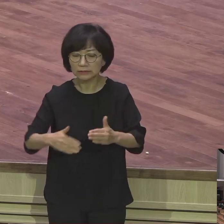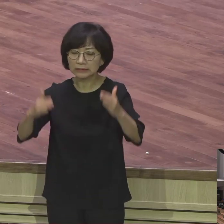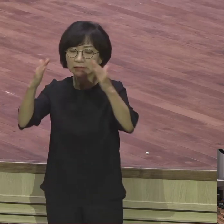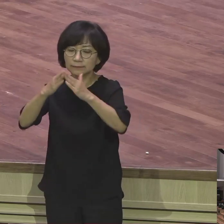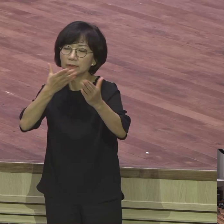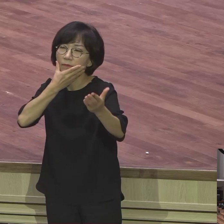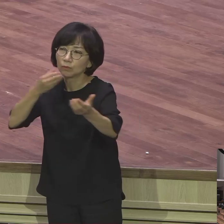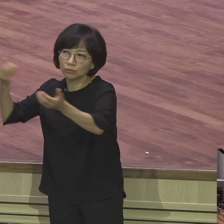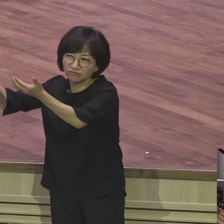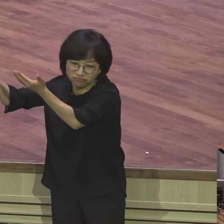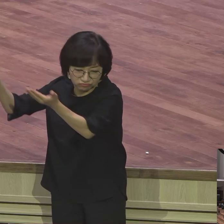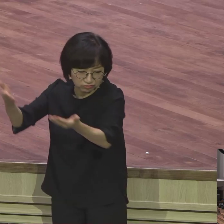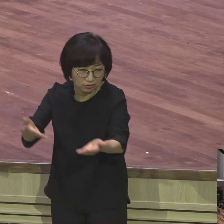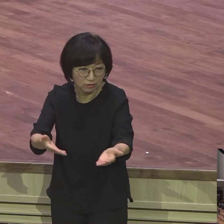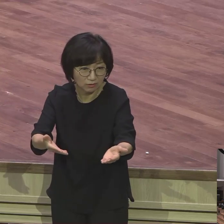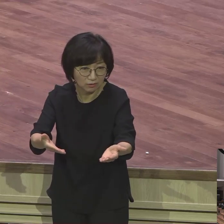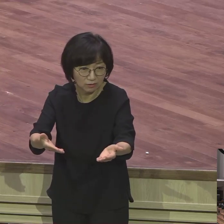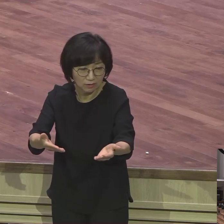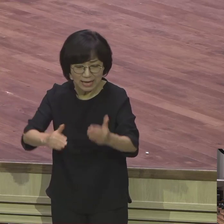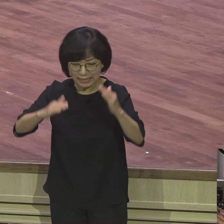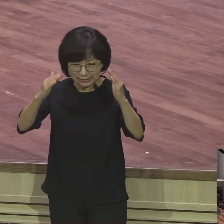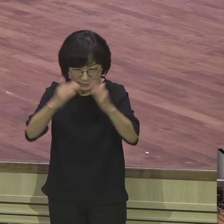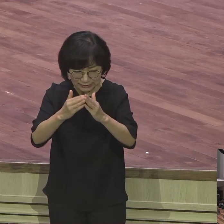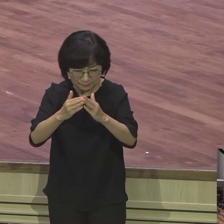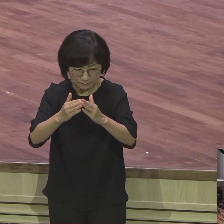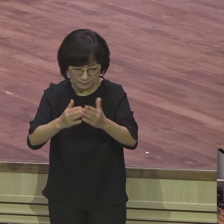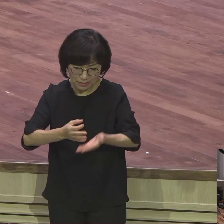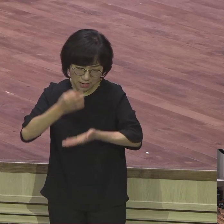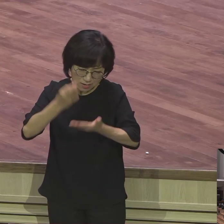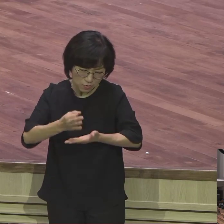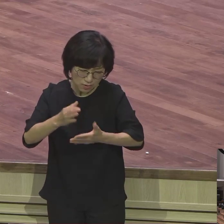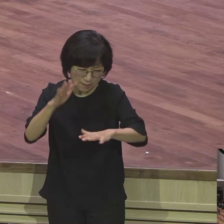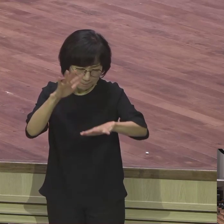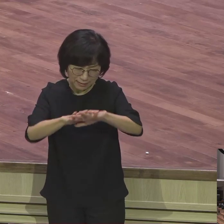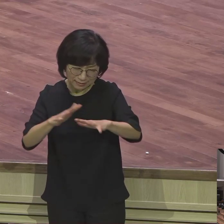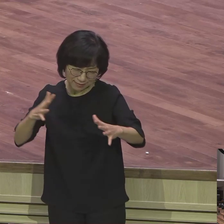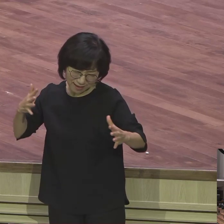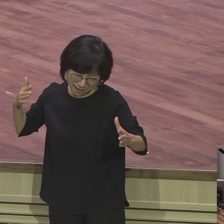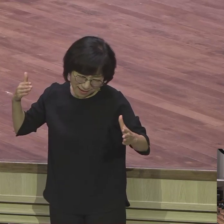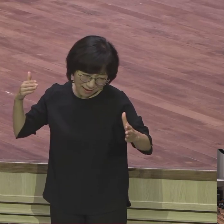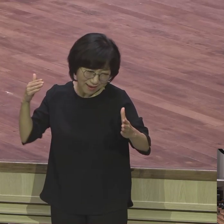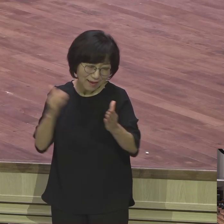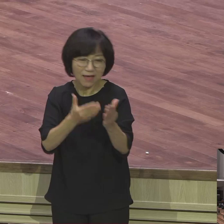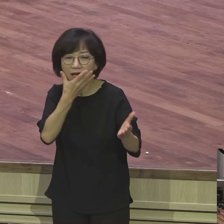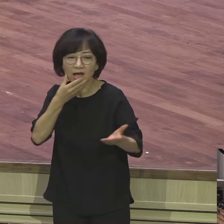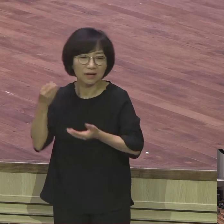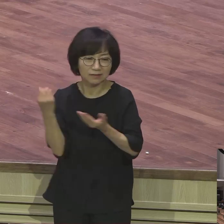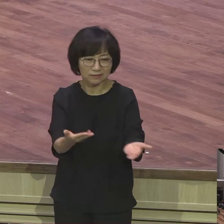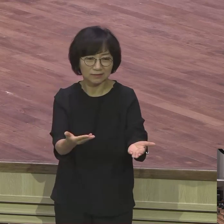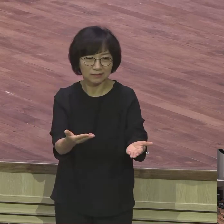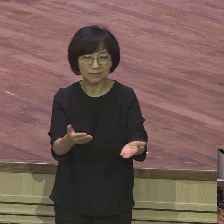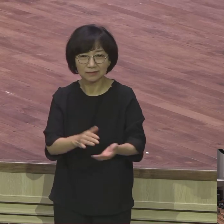집과 밭에 있는 모든 소유의 미친지라 형통한 자의 삶의 특징은요